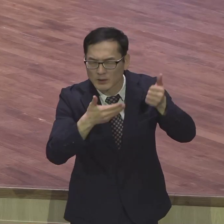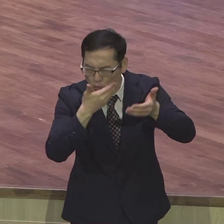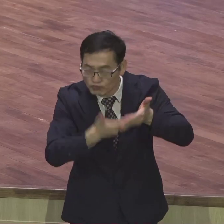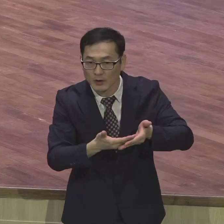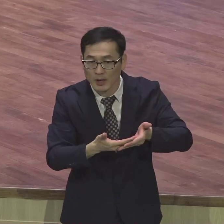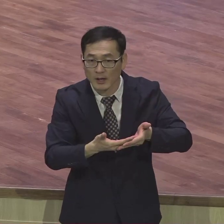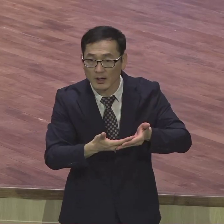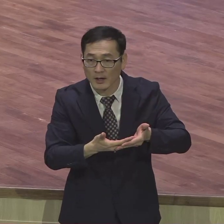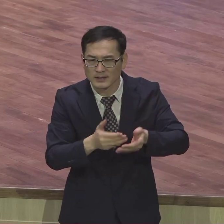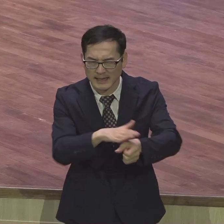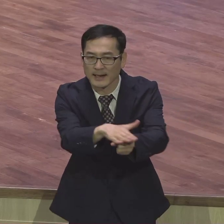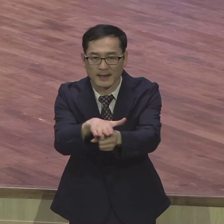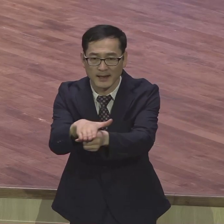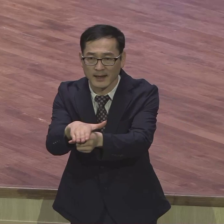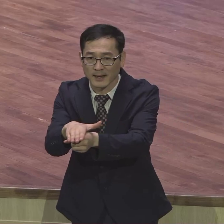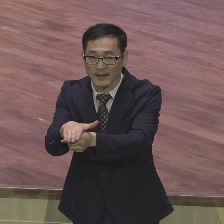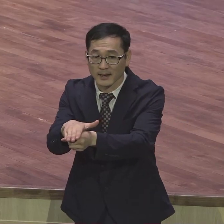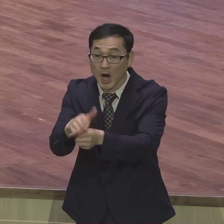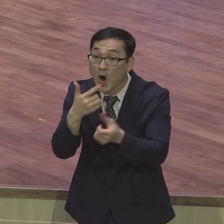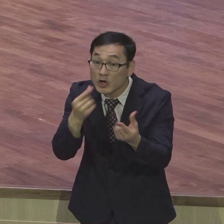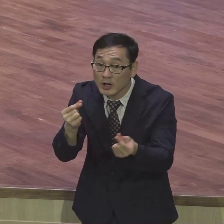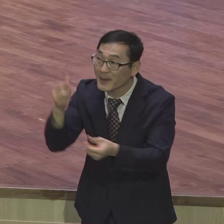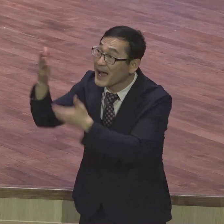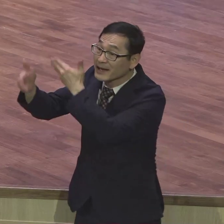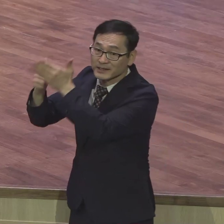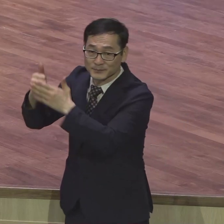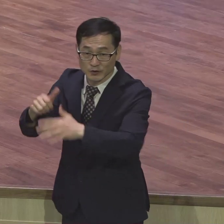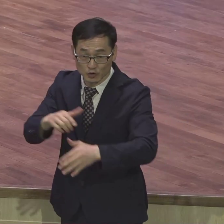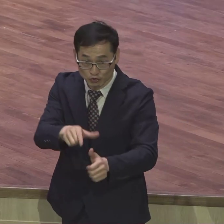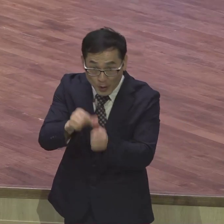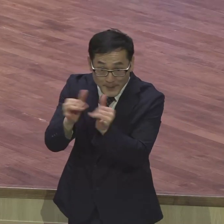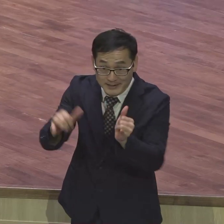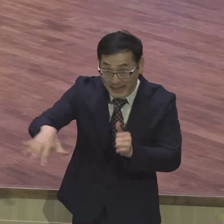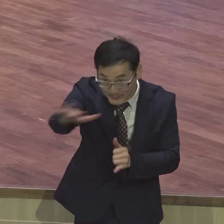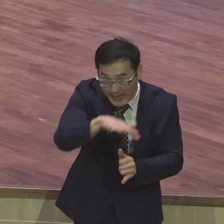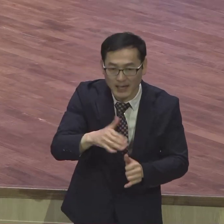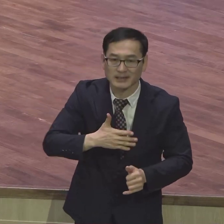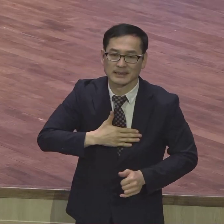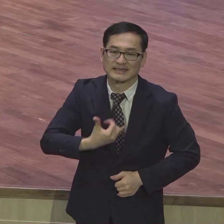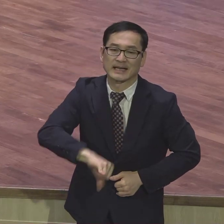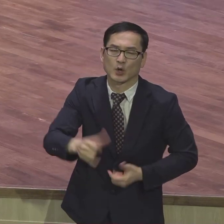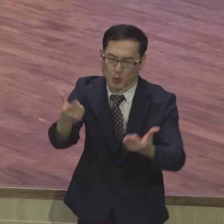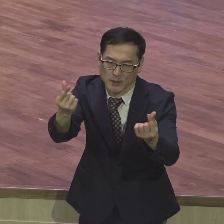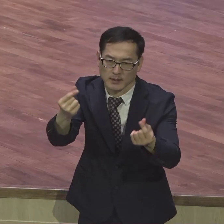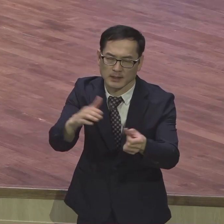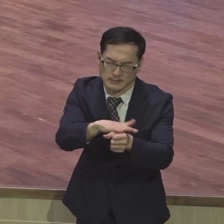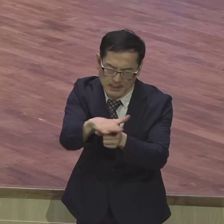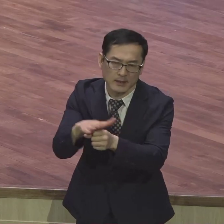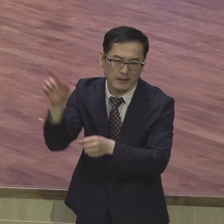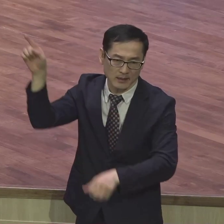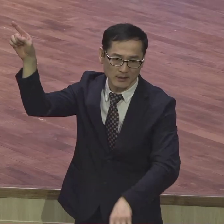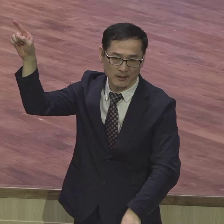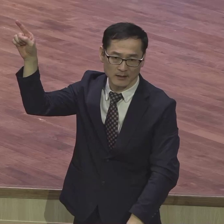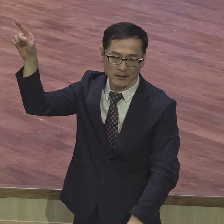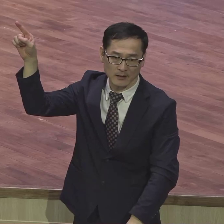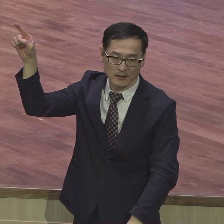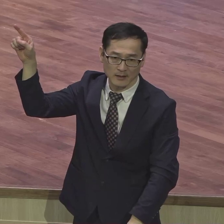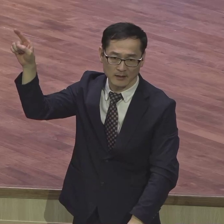때 구원 받은 사람은 내 자식이에요 아멘 아버지 하나님 하고 있는데 어떻게 하나님 관심이 없겠냐고요 그러니까